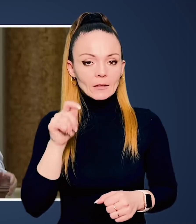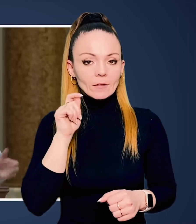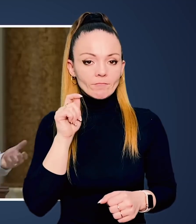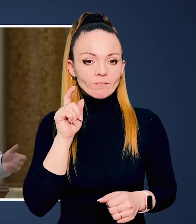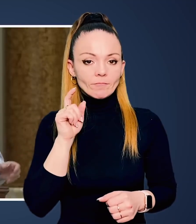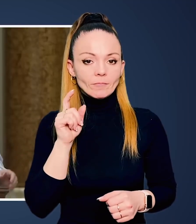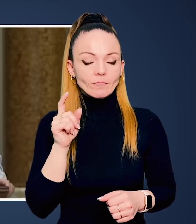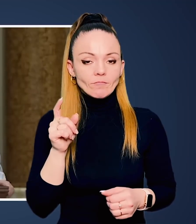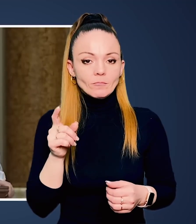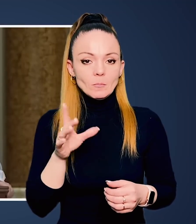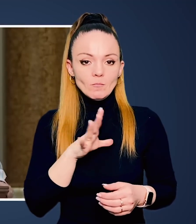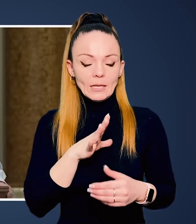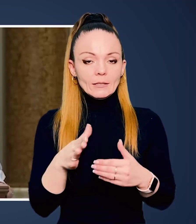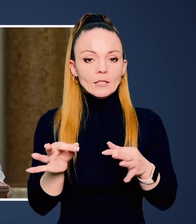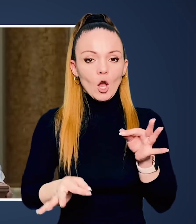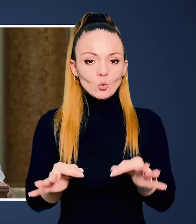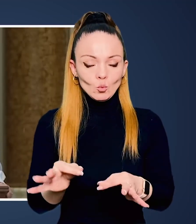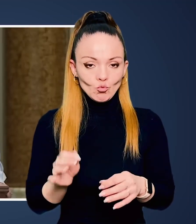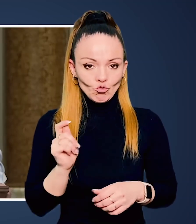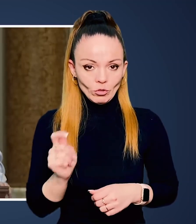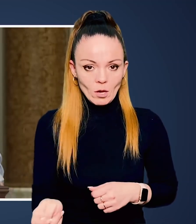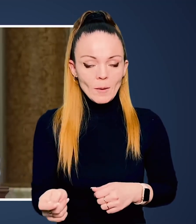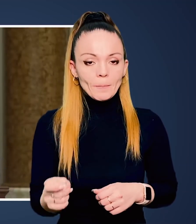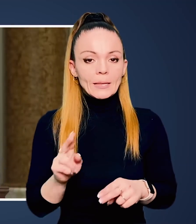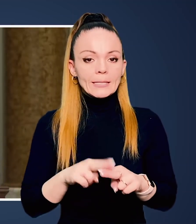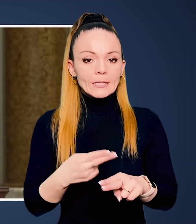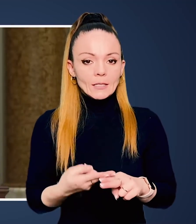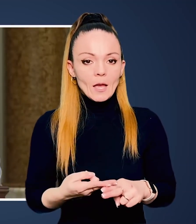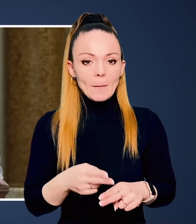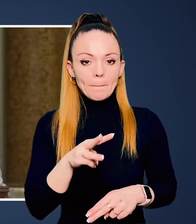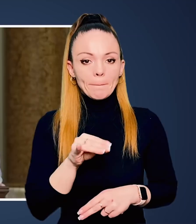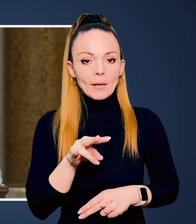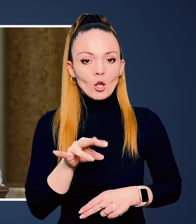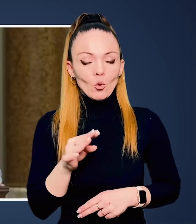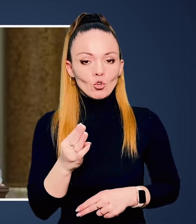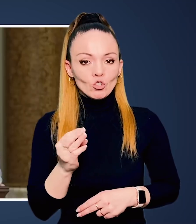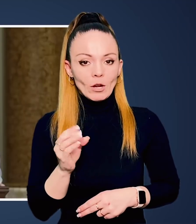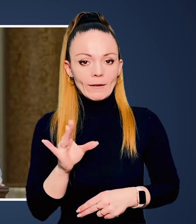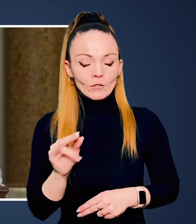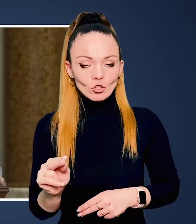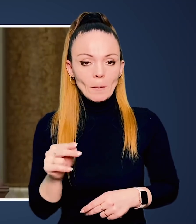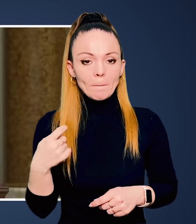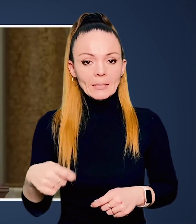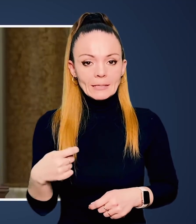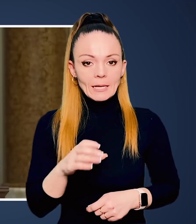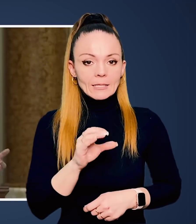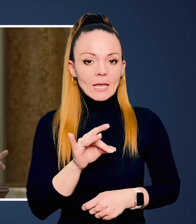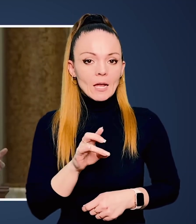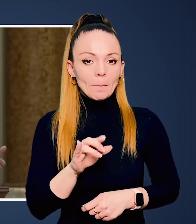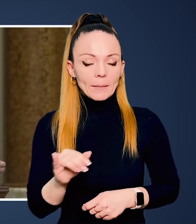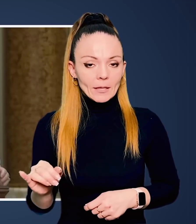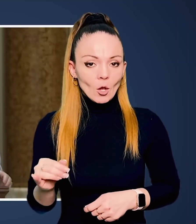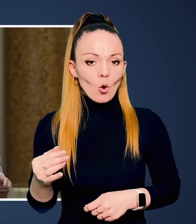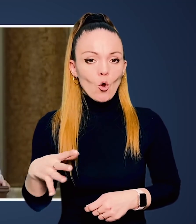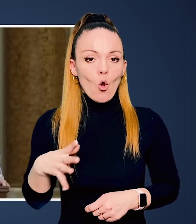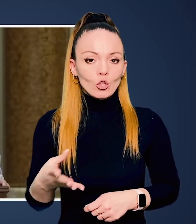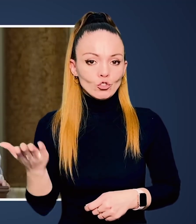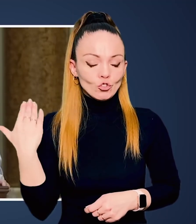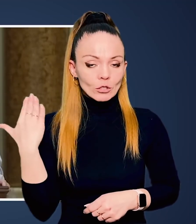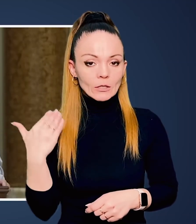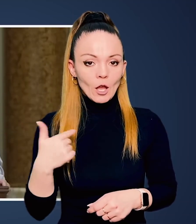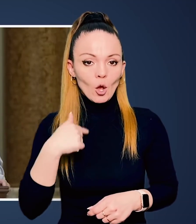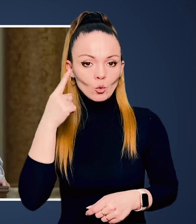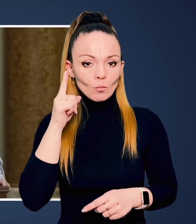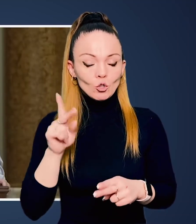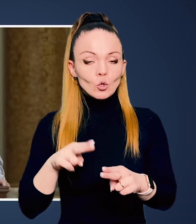президент, зазнав там засудження, це Мілошевич, президент Сербії колишній.